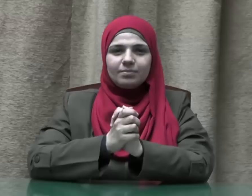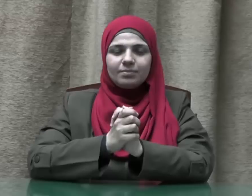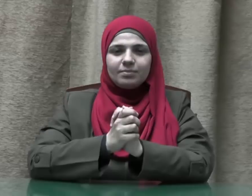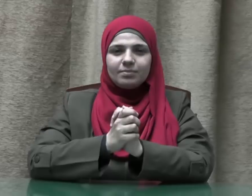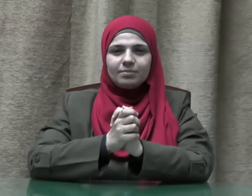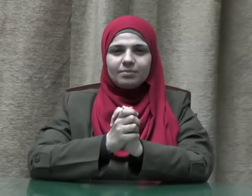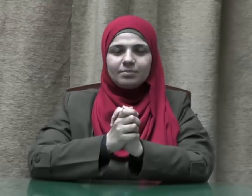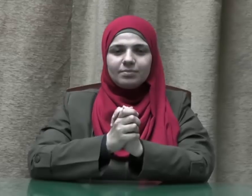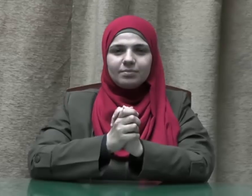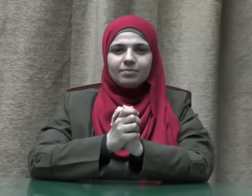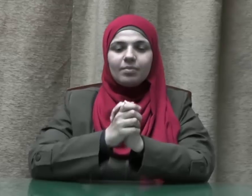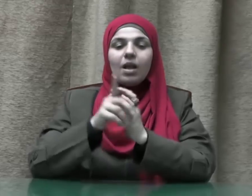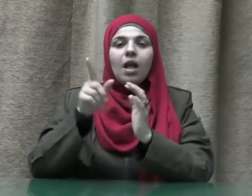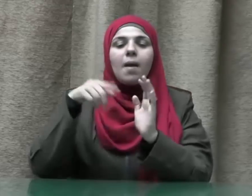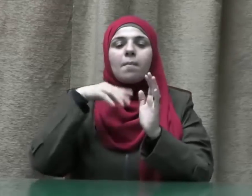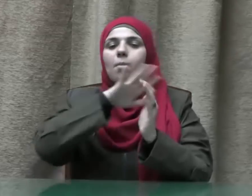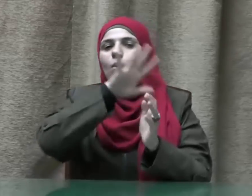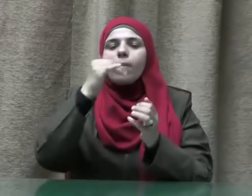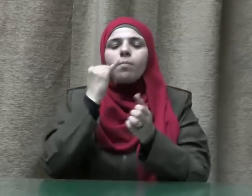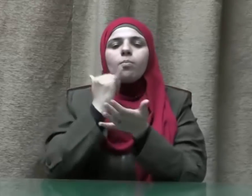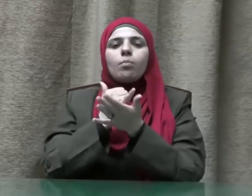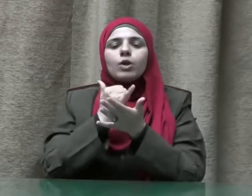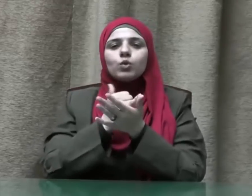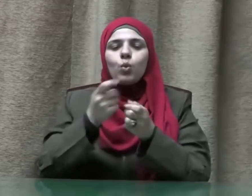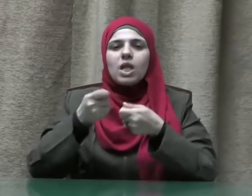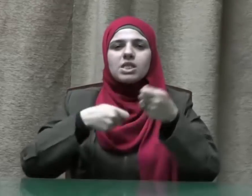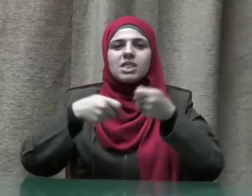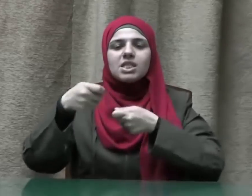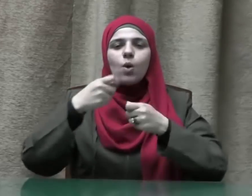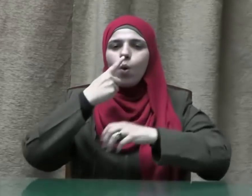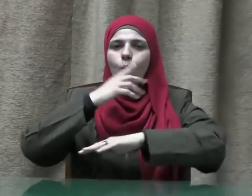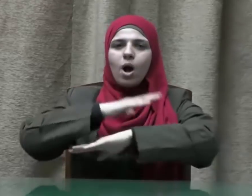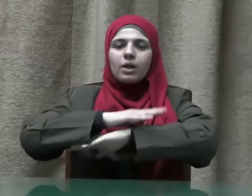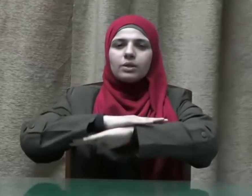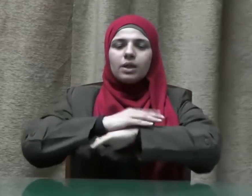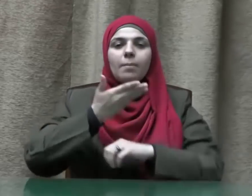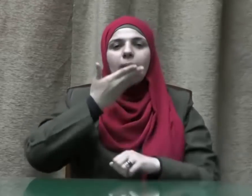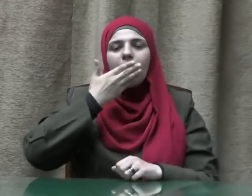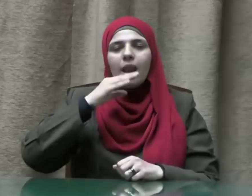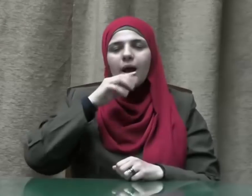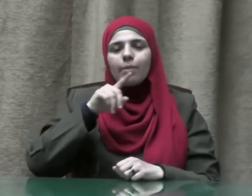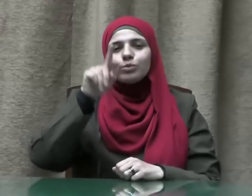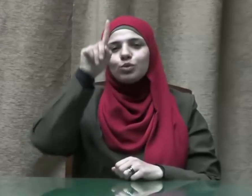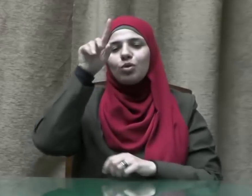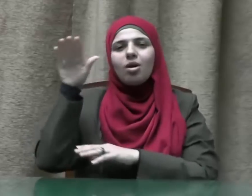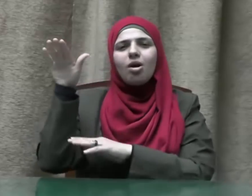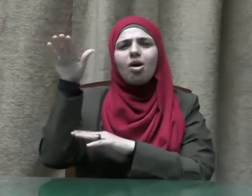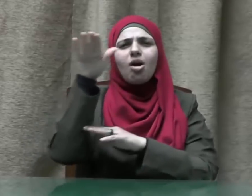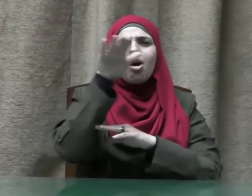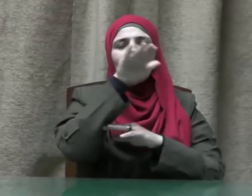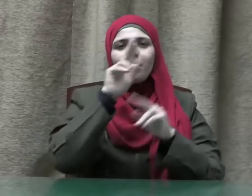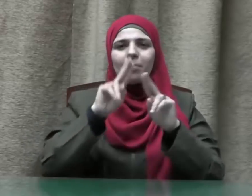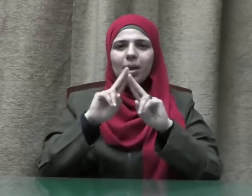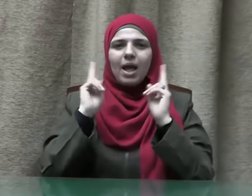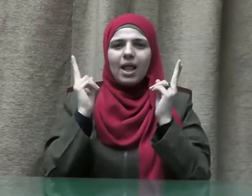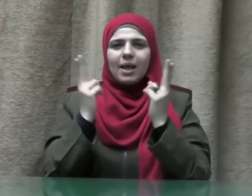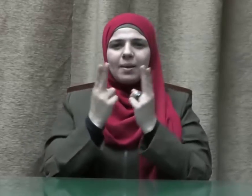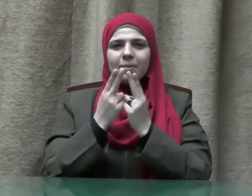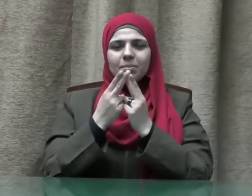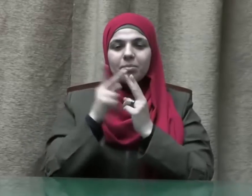ضوابط الأسواق وآدابها الحمد لله رب العالمين القائل في